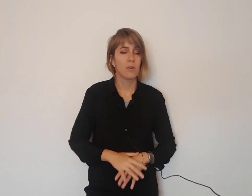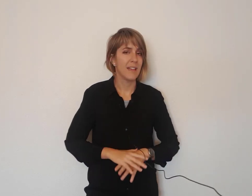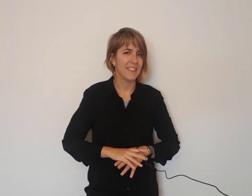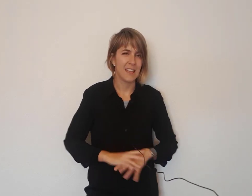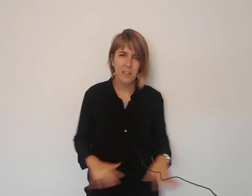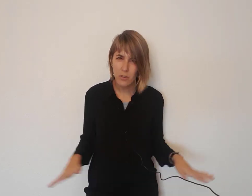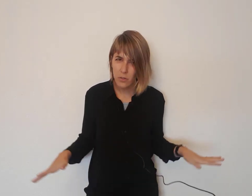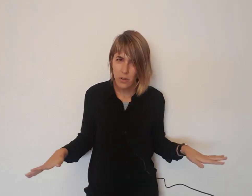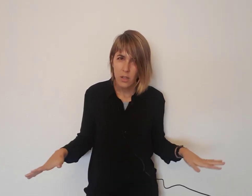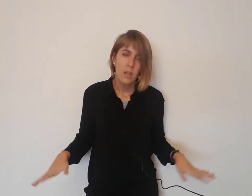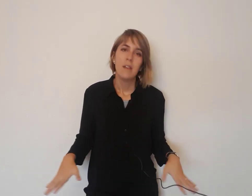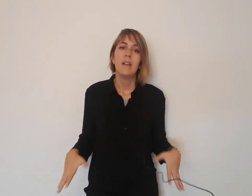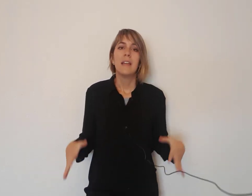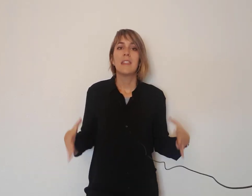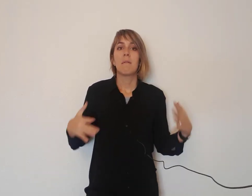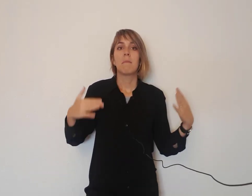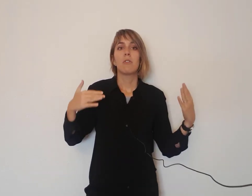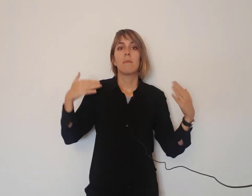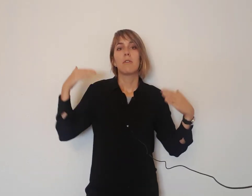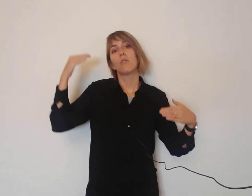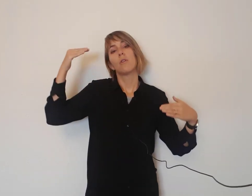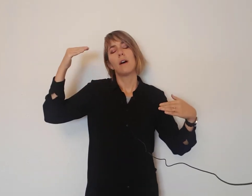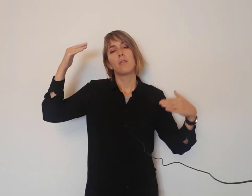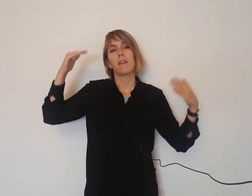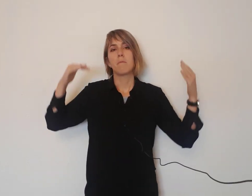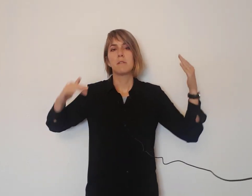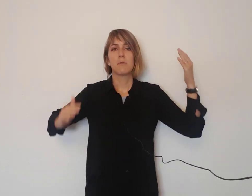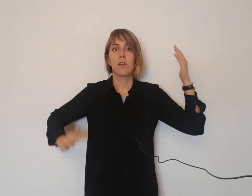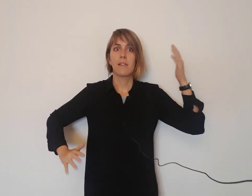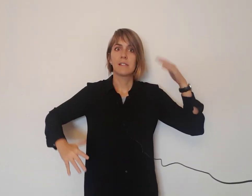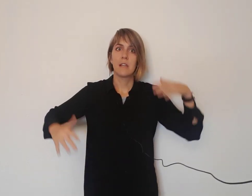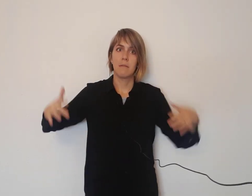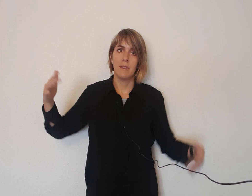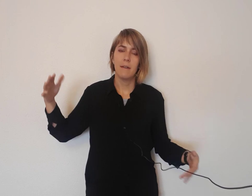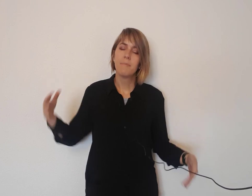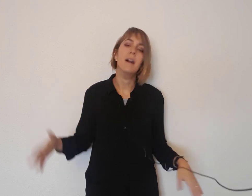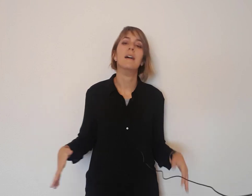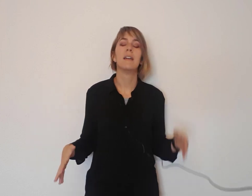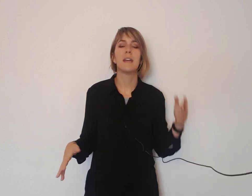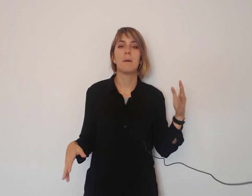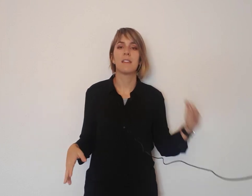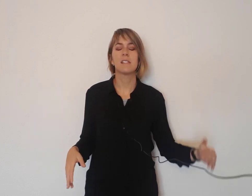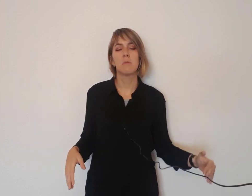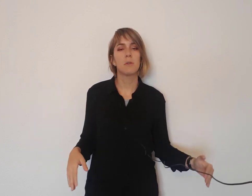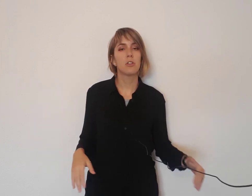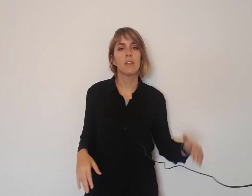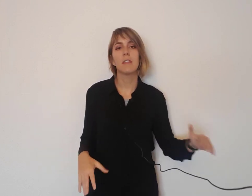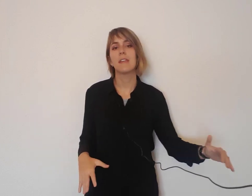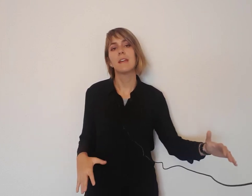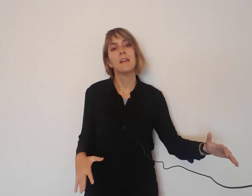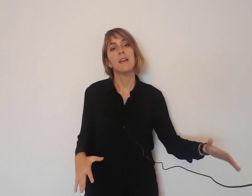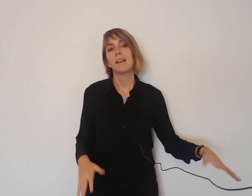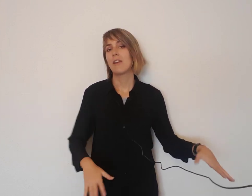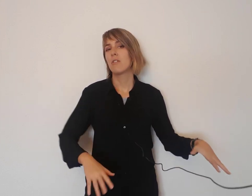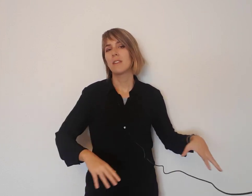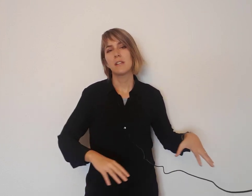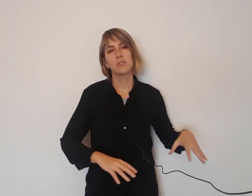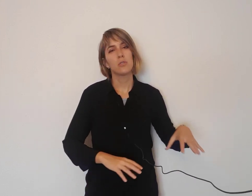eterno y también me ayudó a ordenar mis prioridades en la vida y a partir de ese momento decidí que no iba a hacer eso